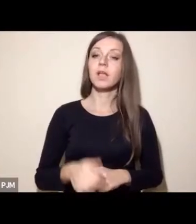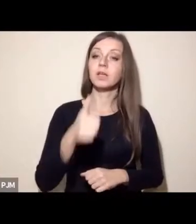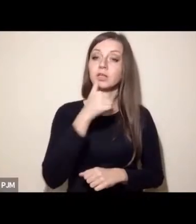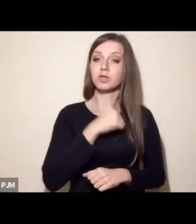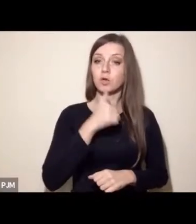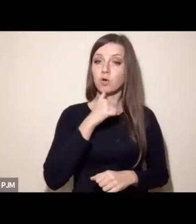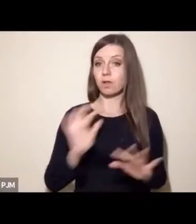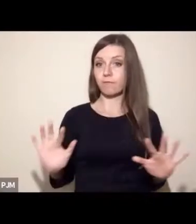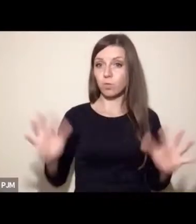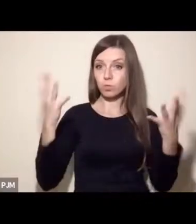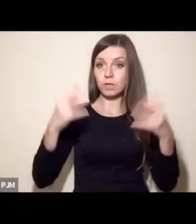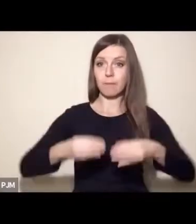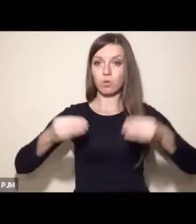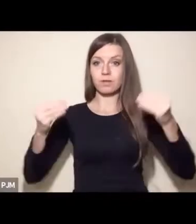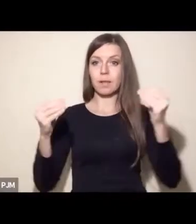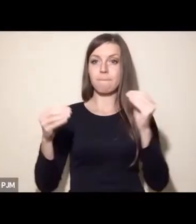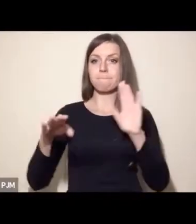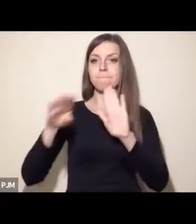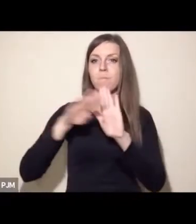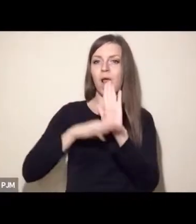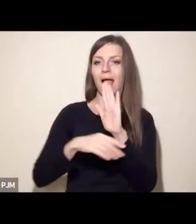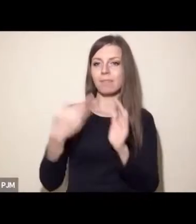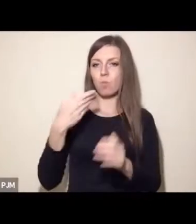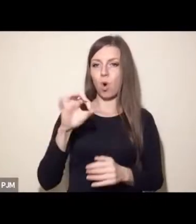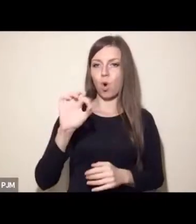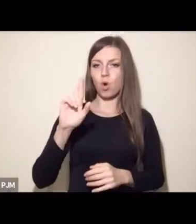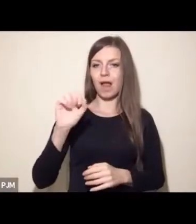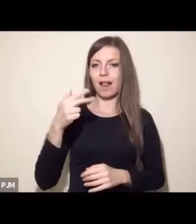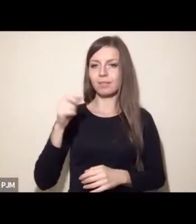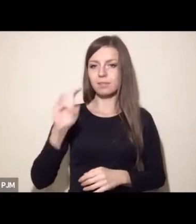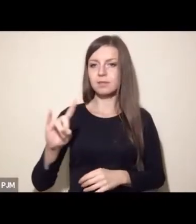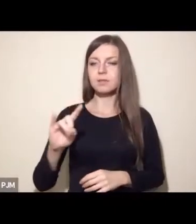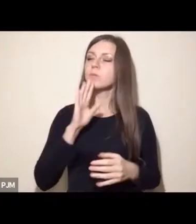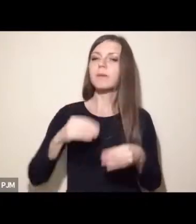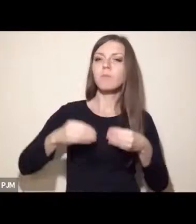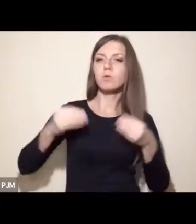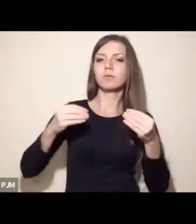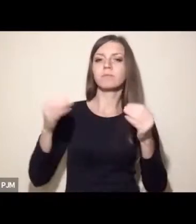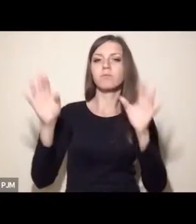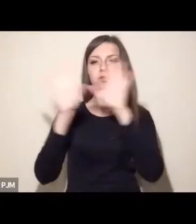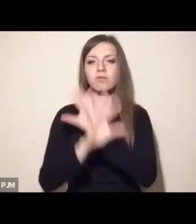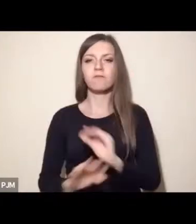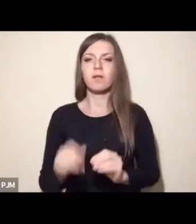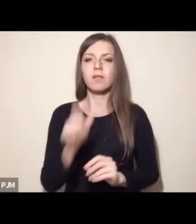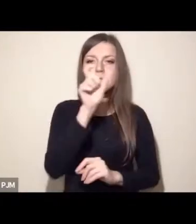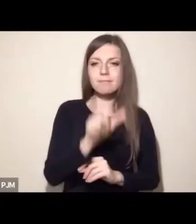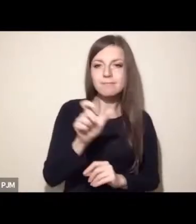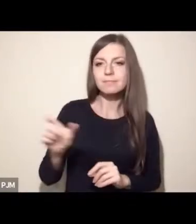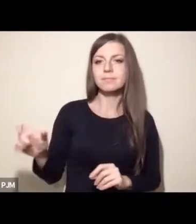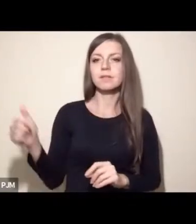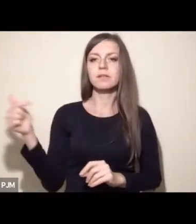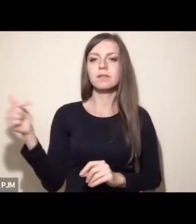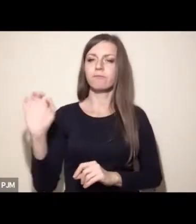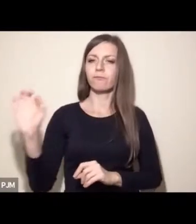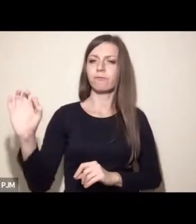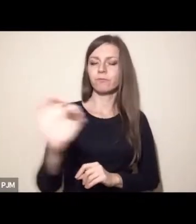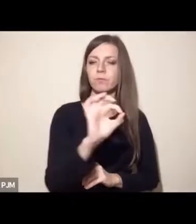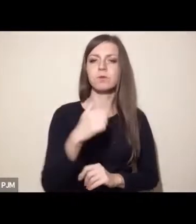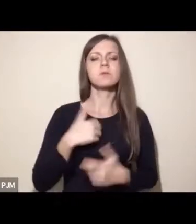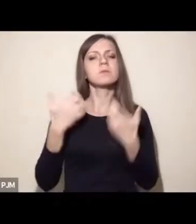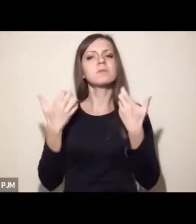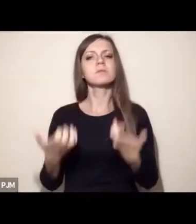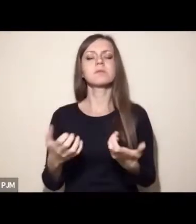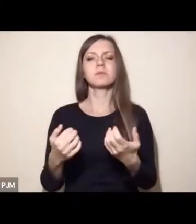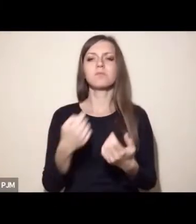z postępem moralnym jako postępem w poszanowaniu jednostkowych interesów, chciałbym